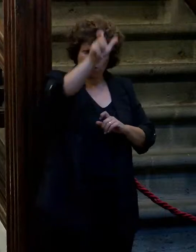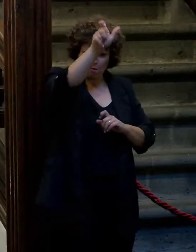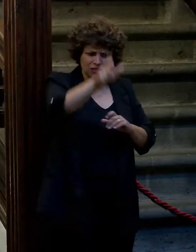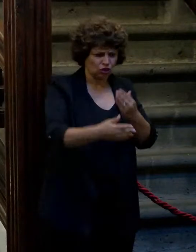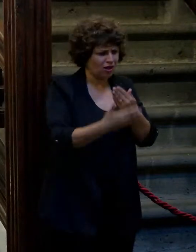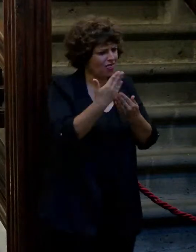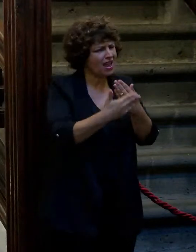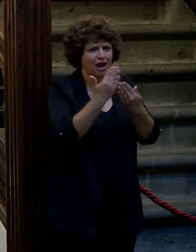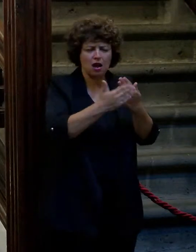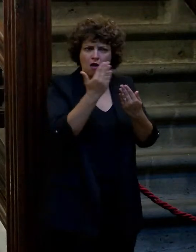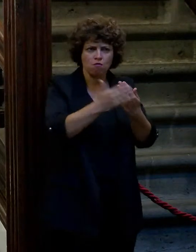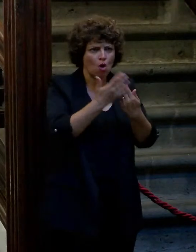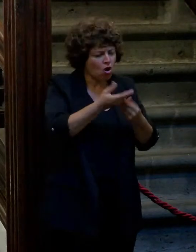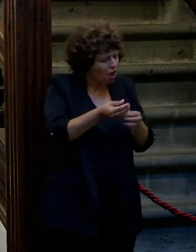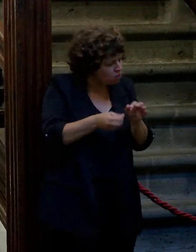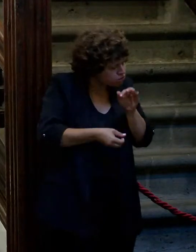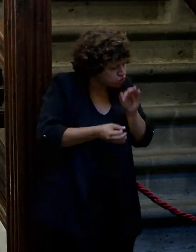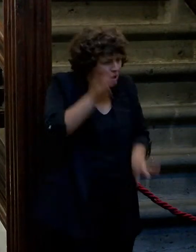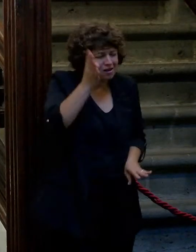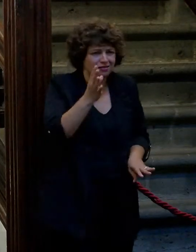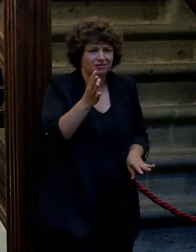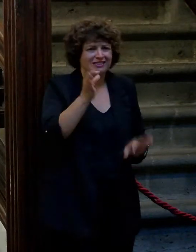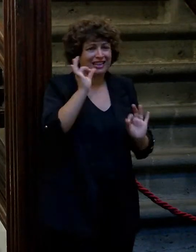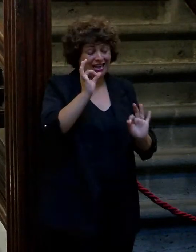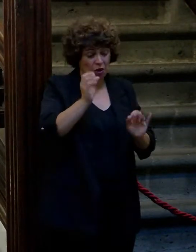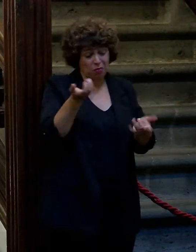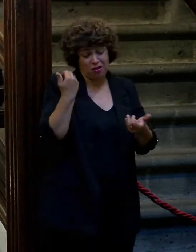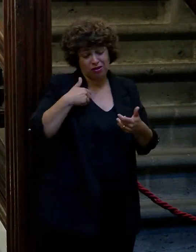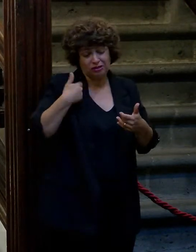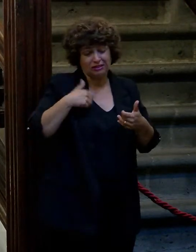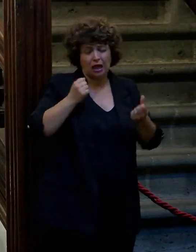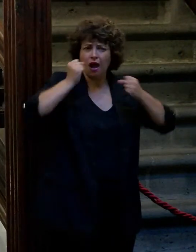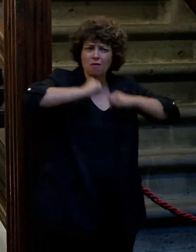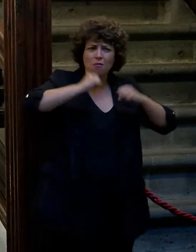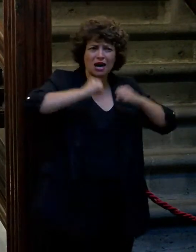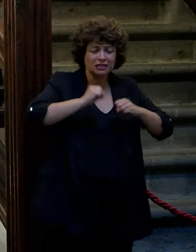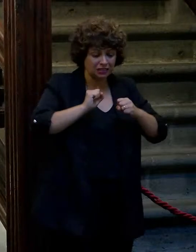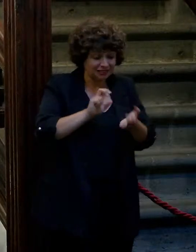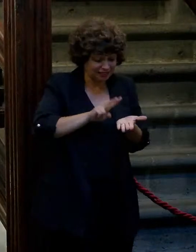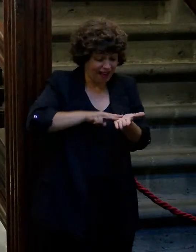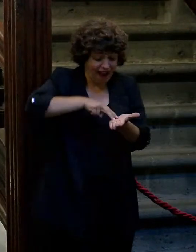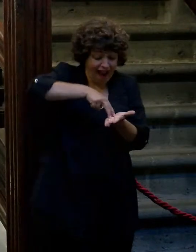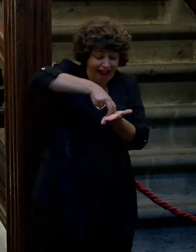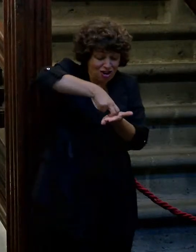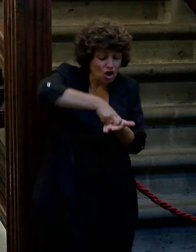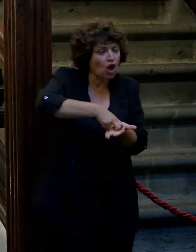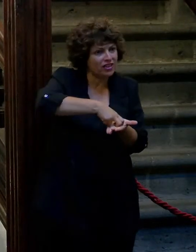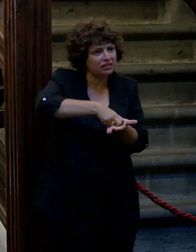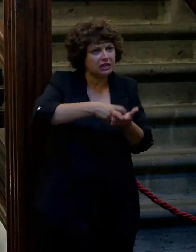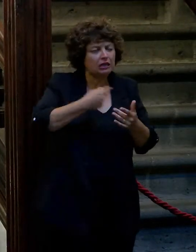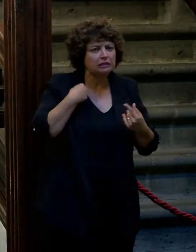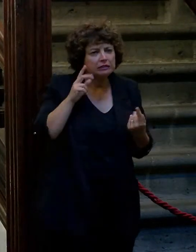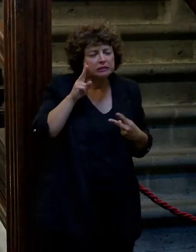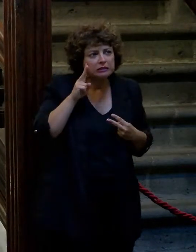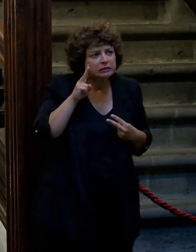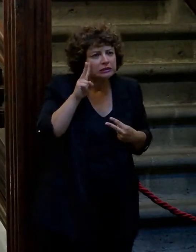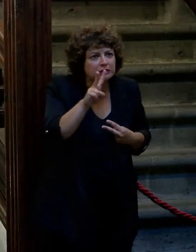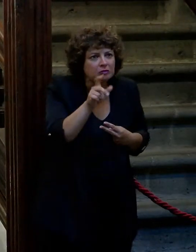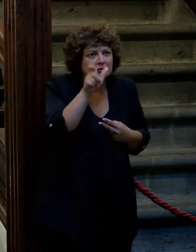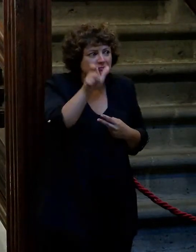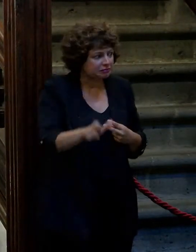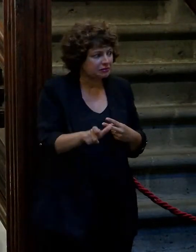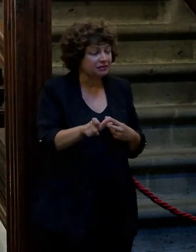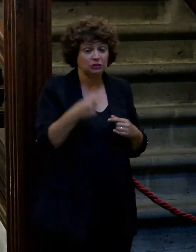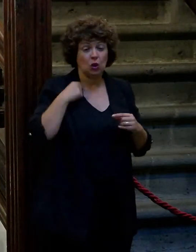genio pero ya muy mayor casi nonagenario se murió con 96 y se arrodillaron y me dieron la dimensión de lo que es Pedro yo he estado en